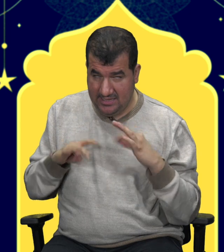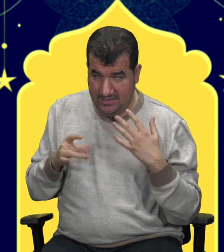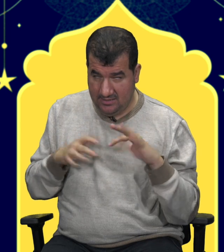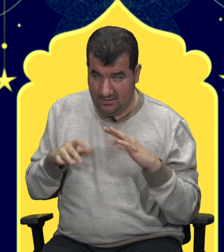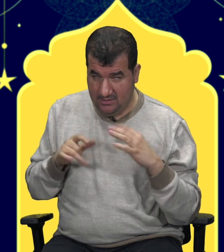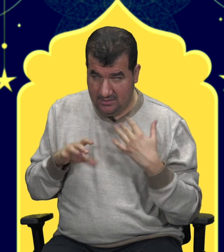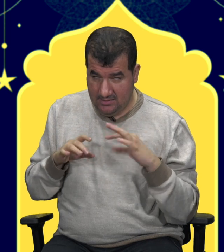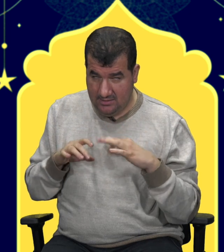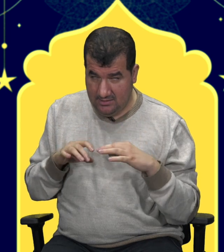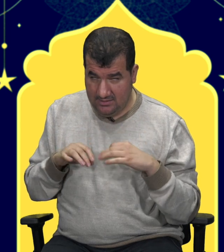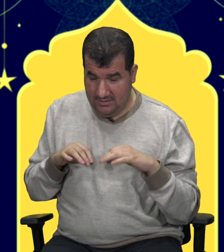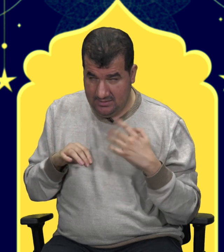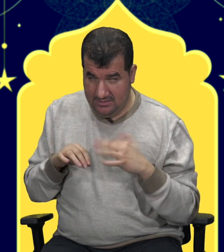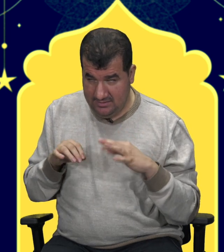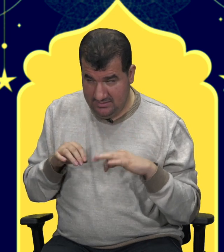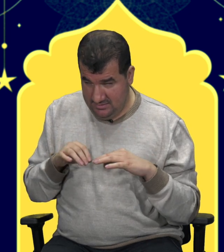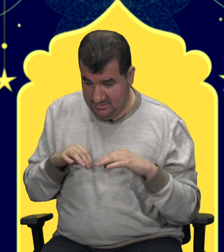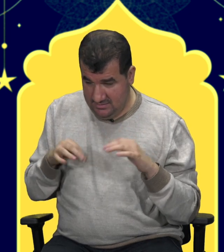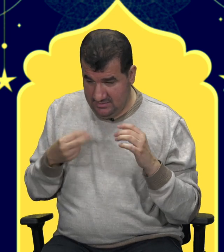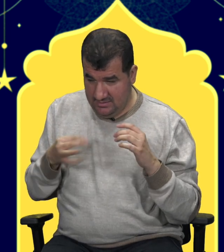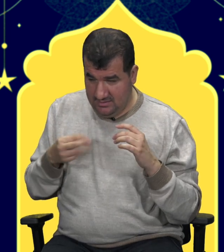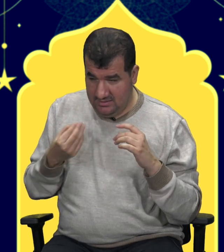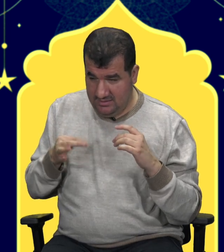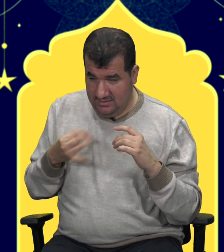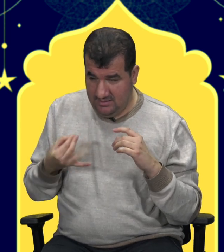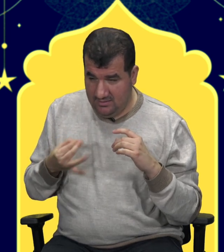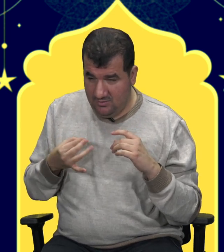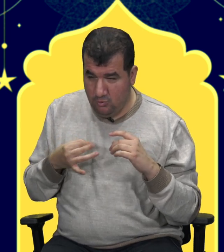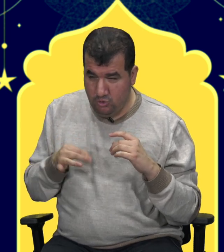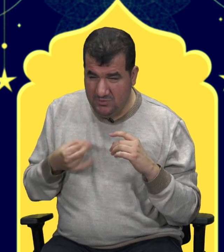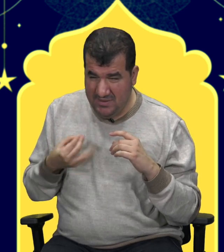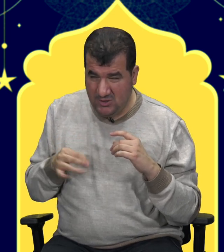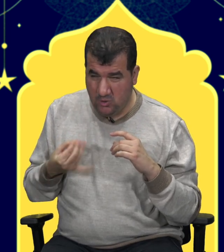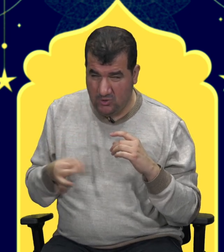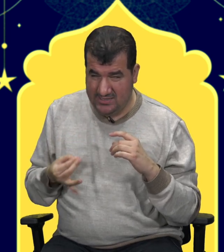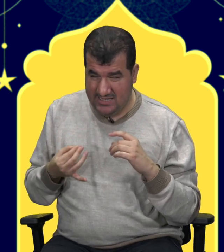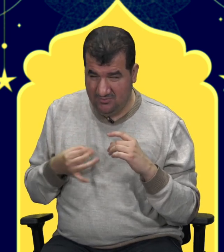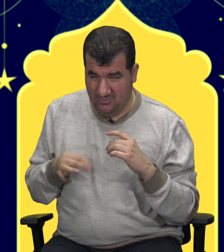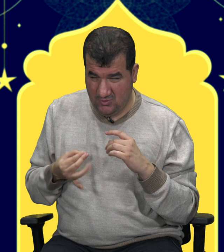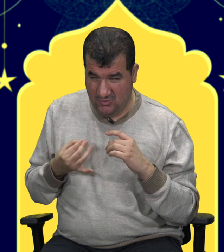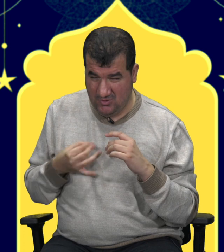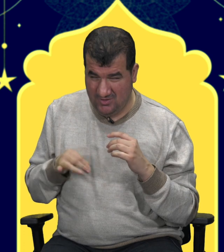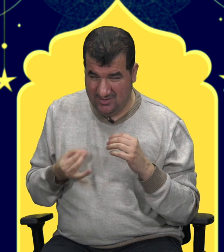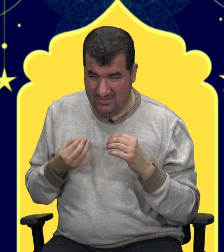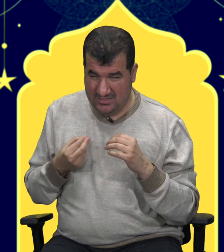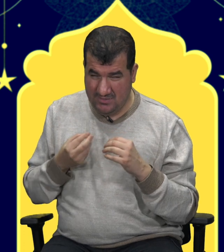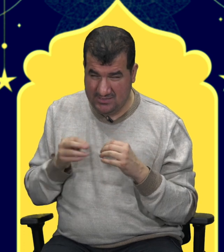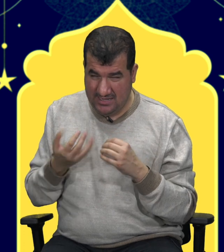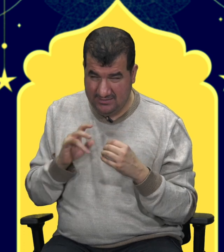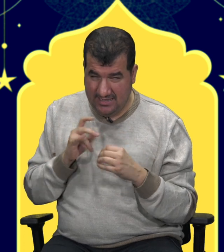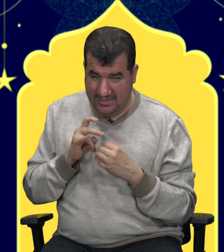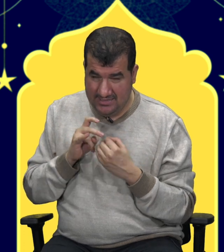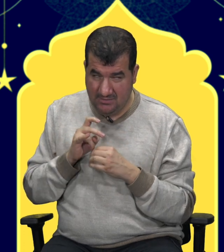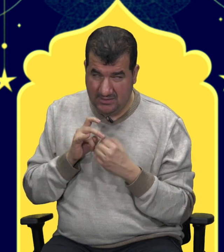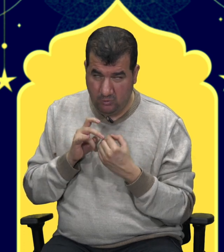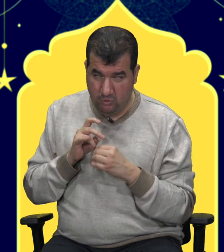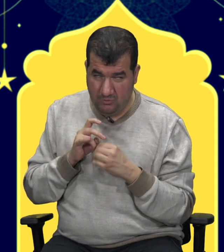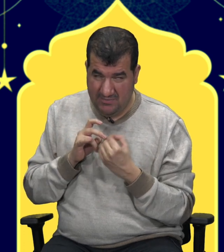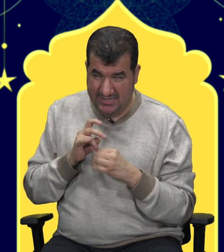üzüm yemeyi çok özledim. Çünkü Ramazan ayında ne zamandır üzüm yemedik.